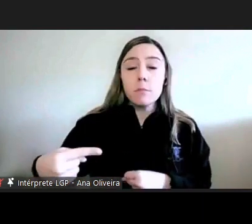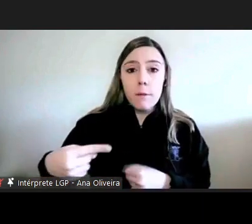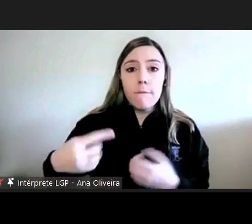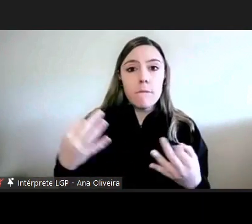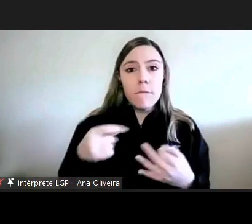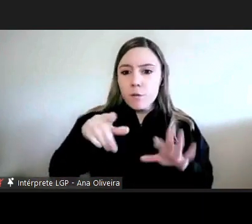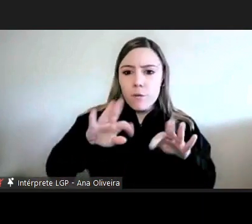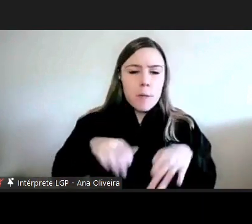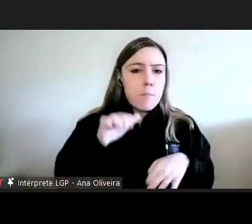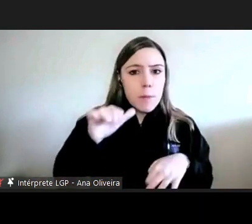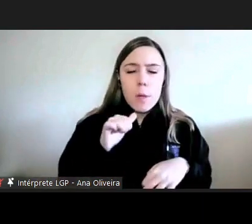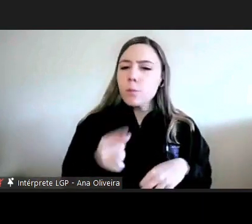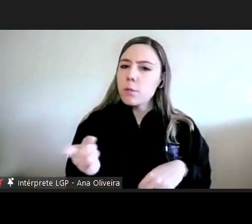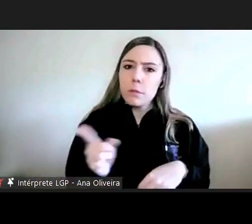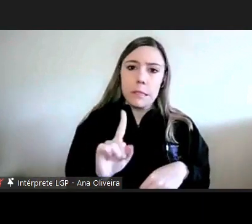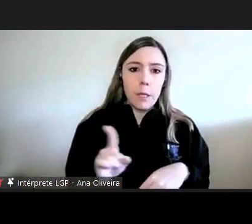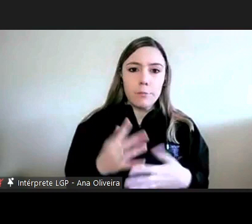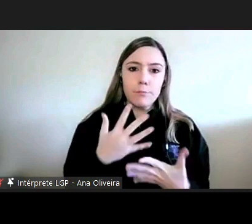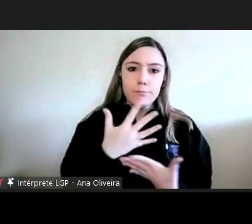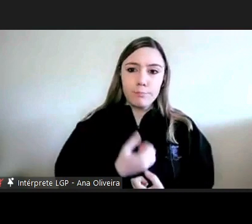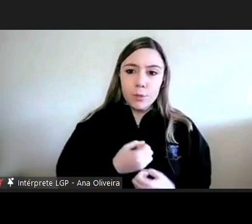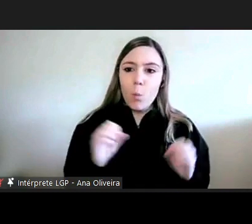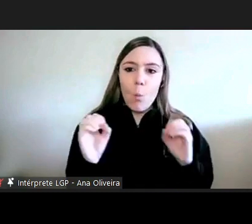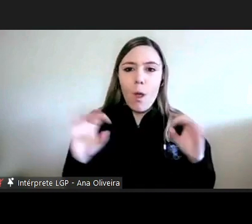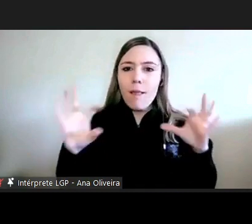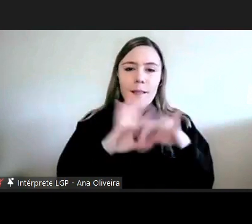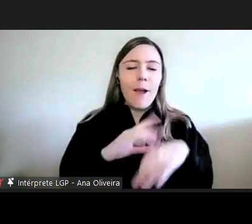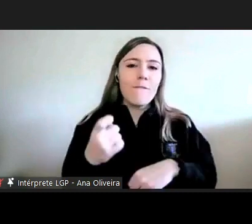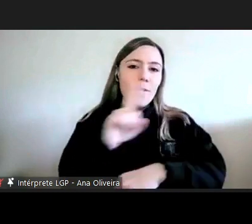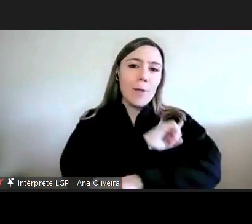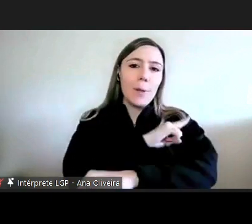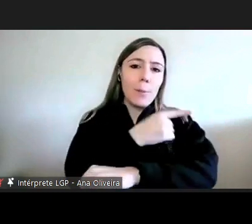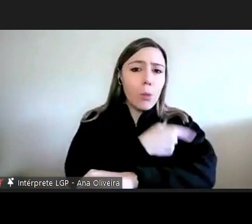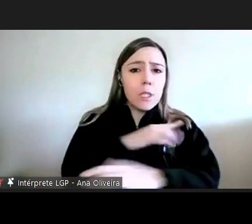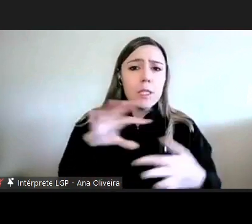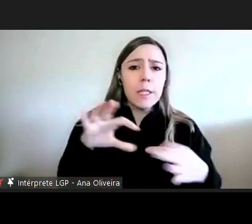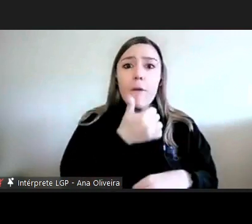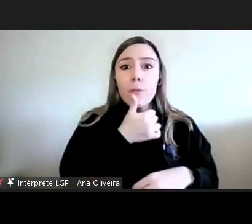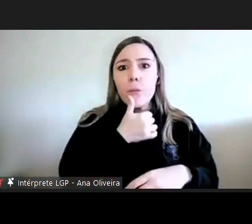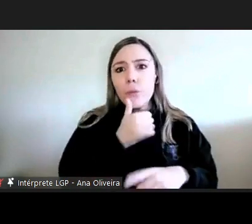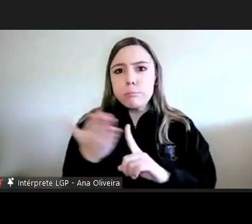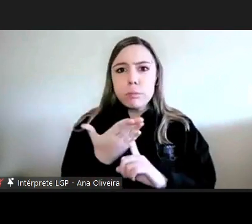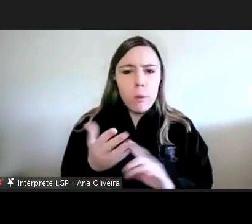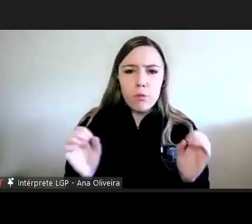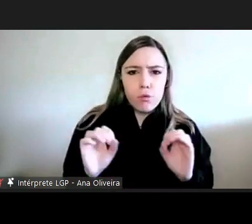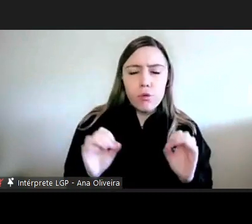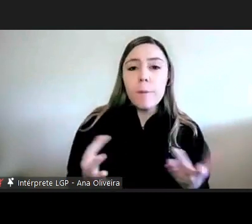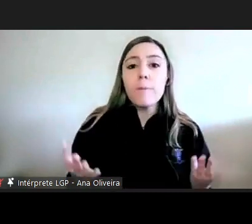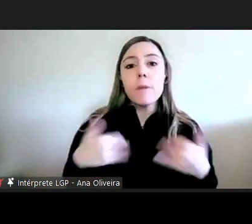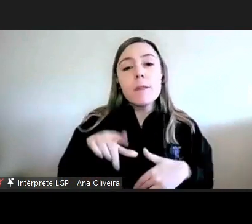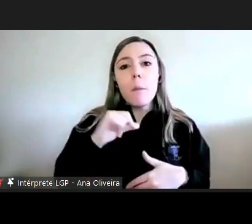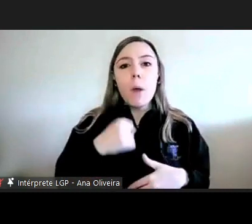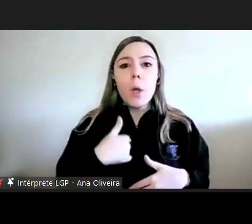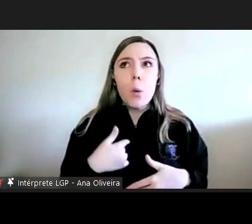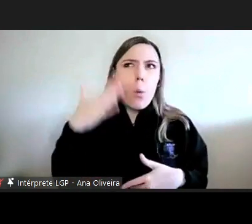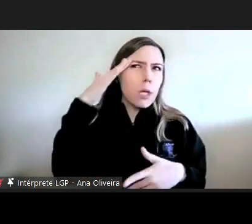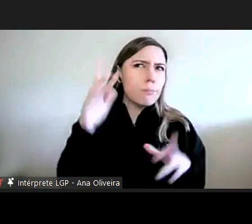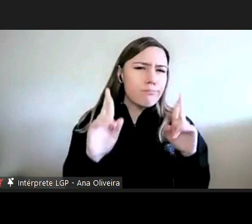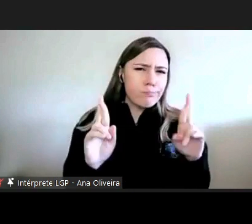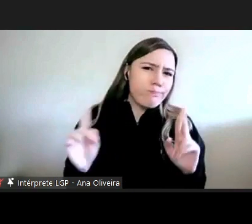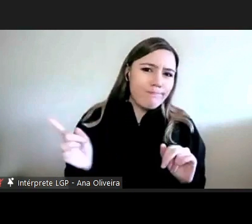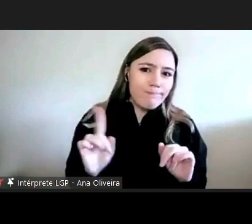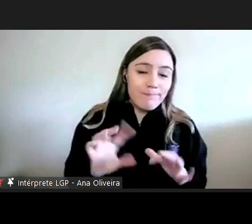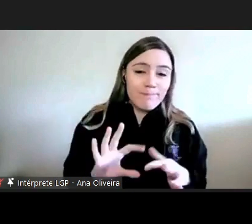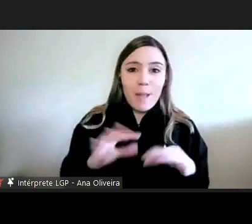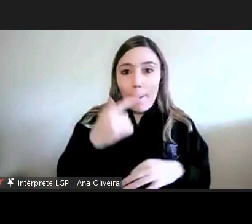acabado por isso não não há nenhuma frustração com a falta de poderes coercivos eu penso mesmo que não era desejável que